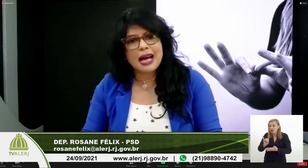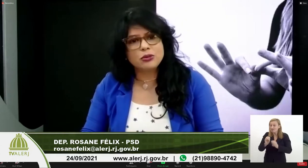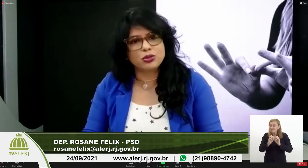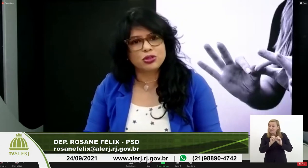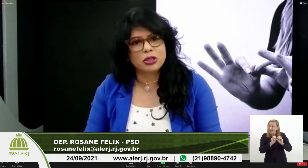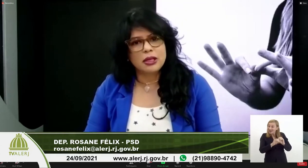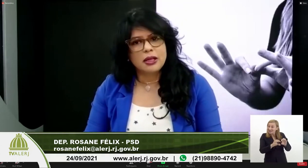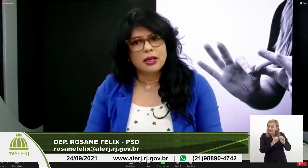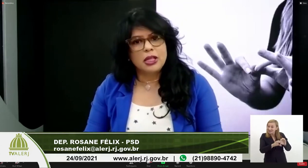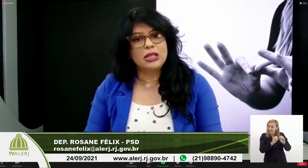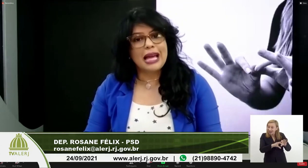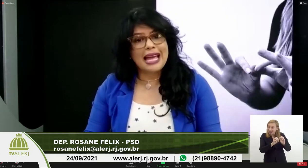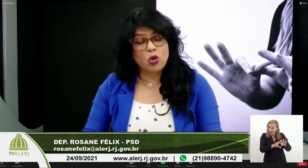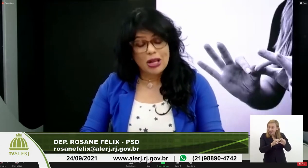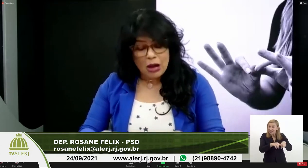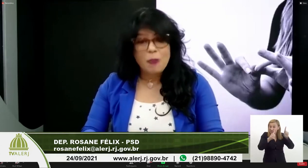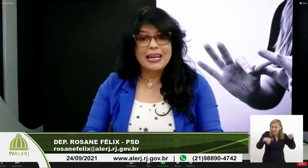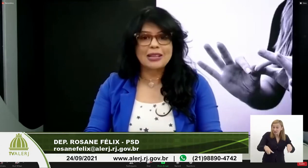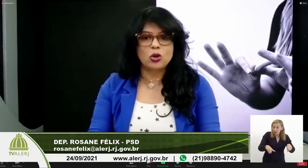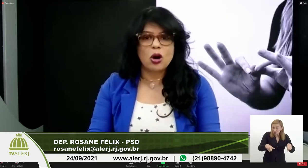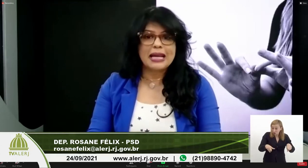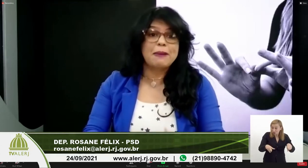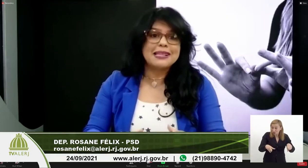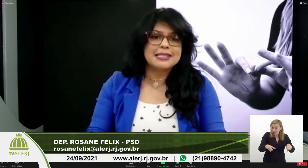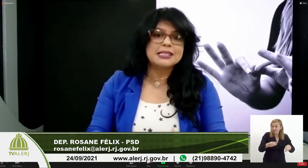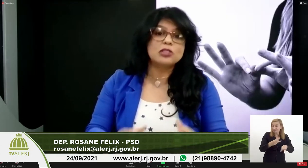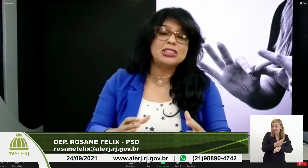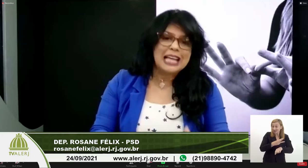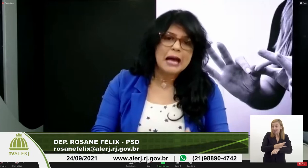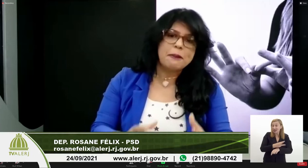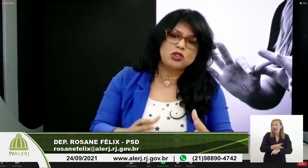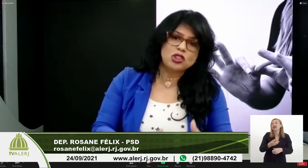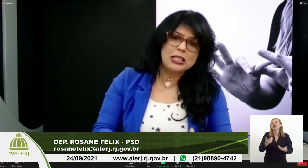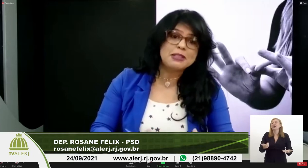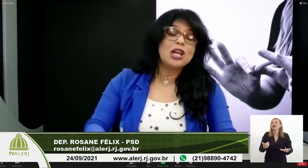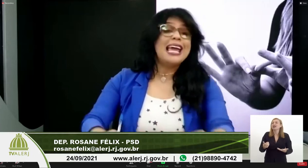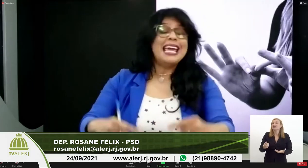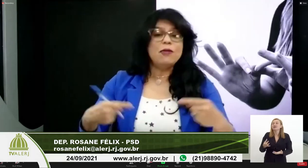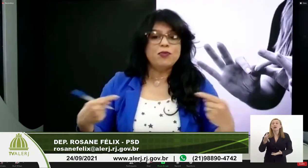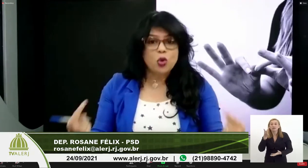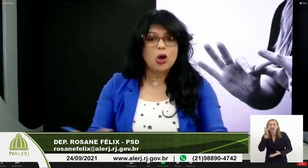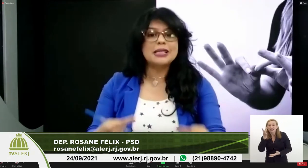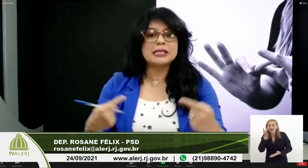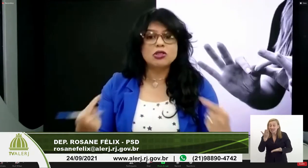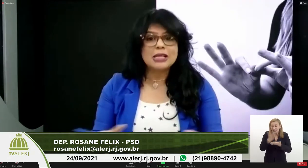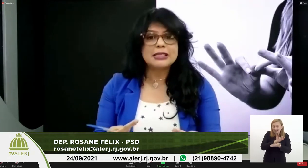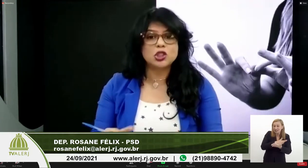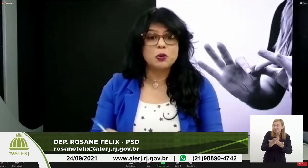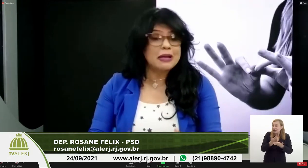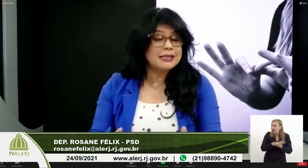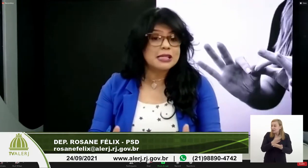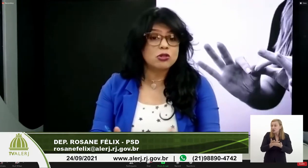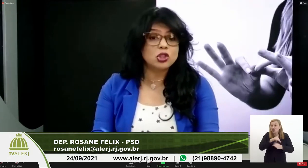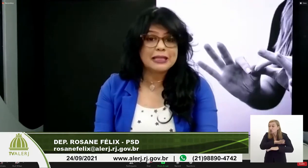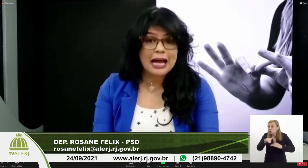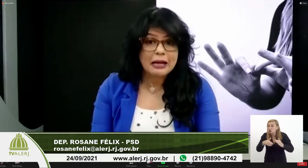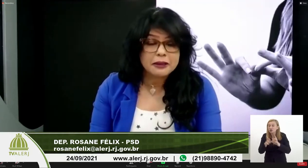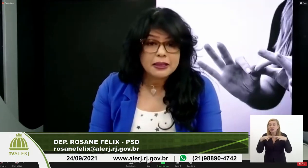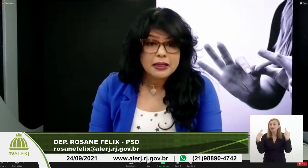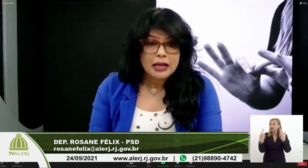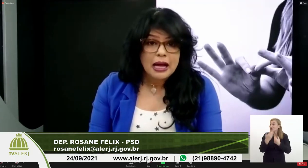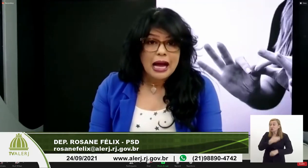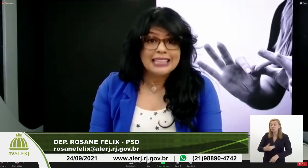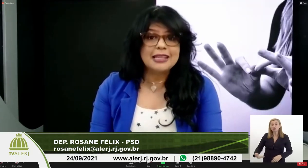terceirizados. É tornar obrigatória a presença de intérpretes de libras em todas as audiências públicas e sessões de